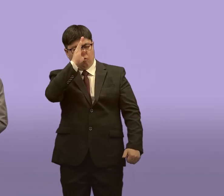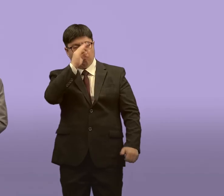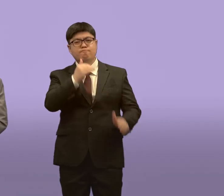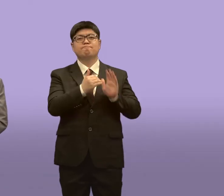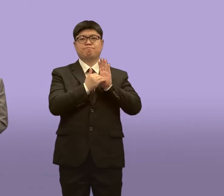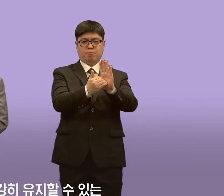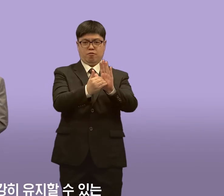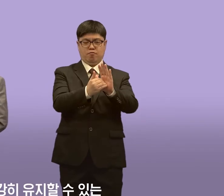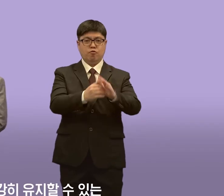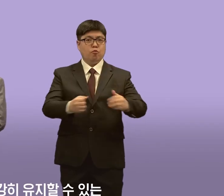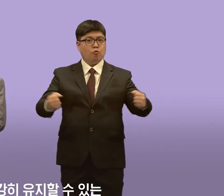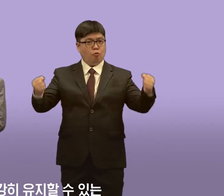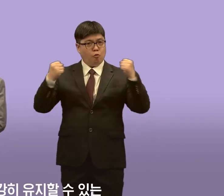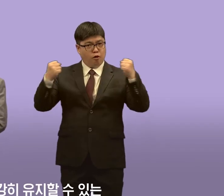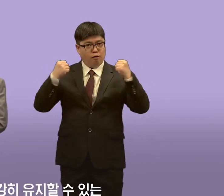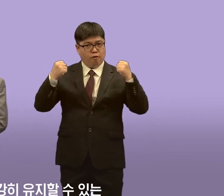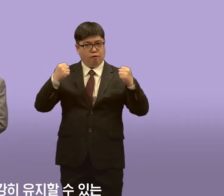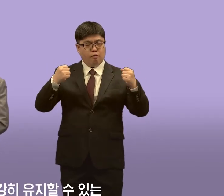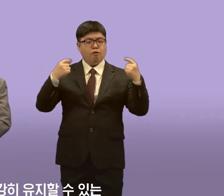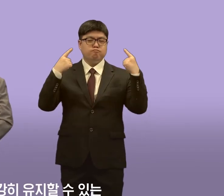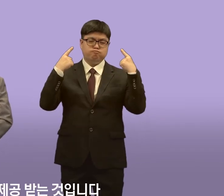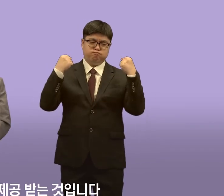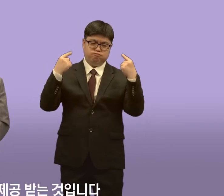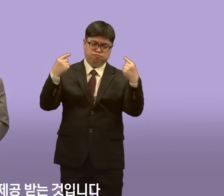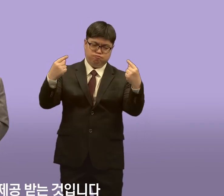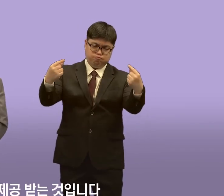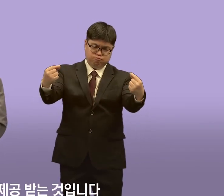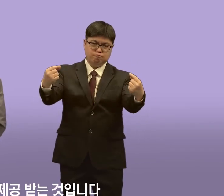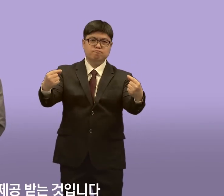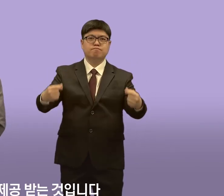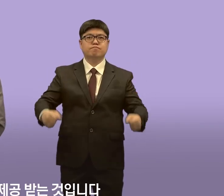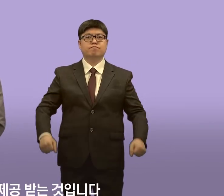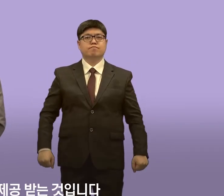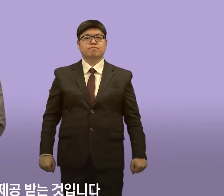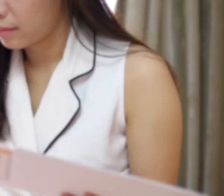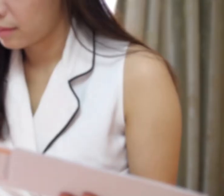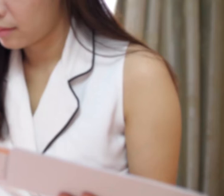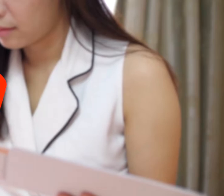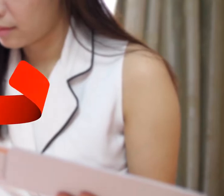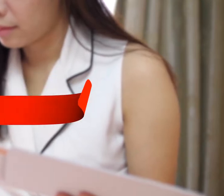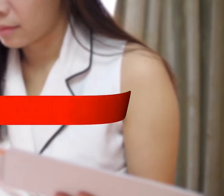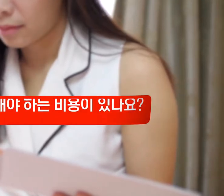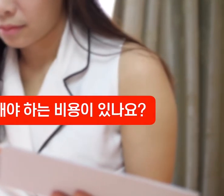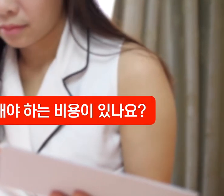예방하고 몸을 건강히 유지할 수 있는 기회를 제공받는 것입니다.